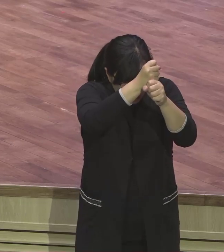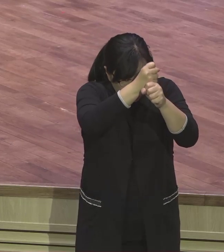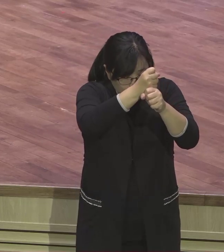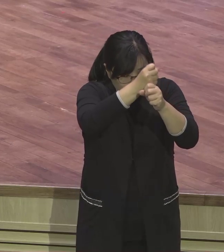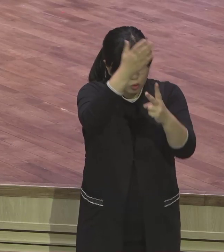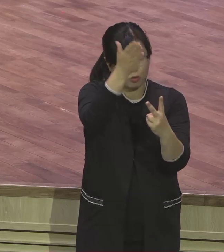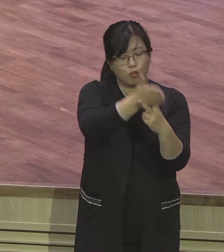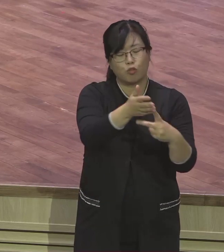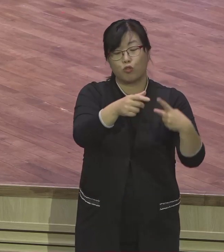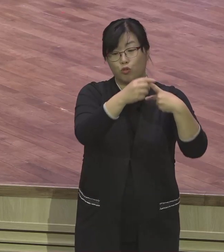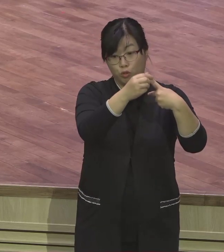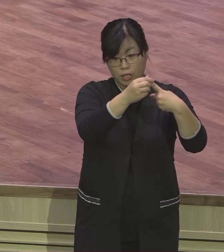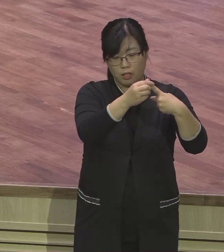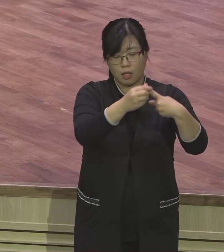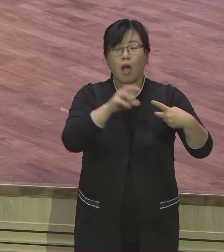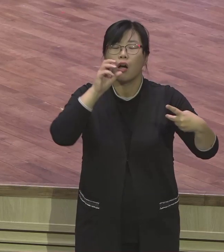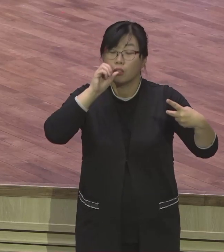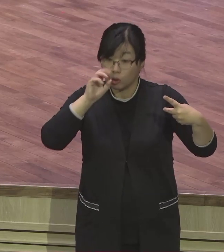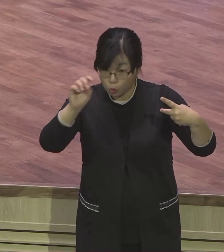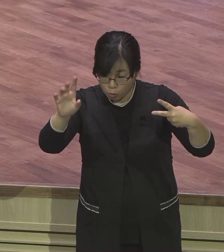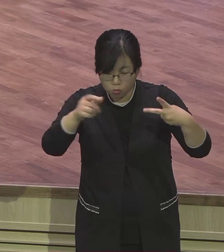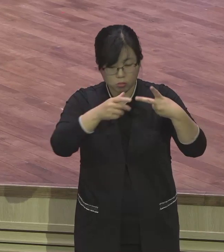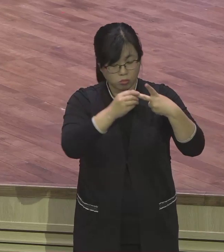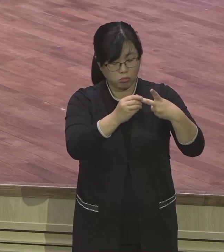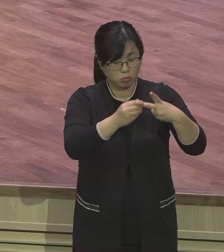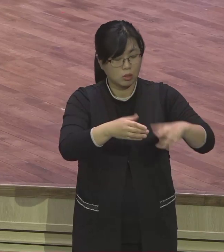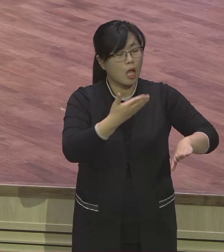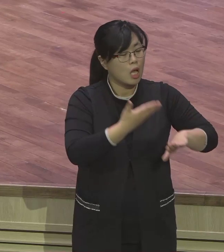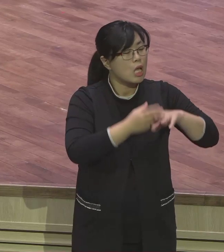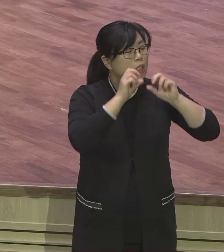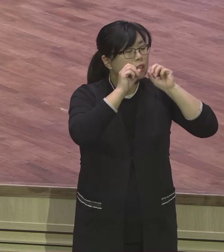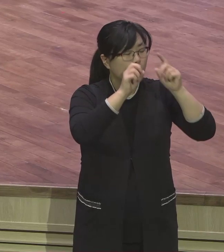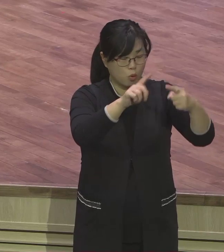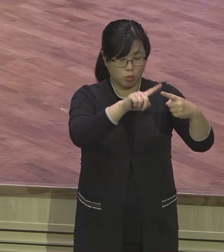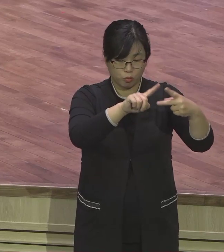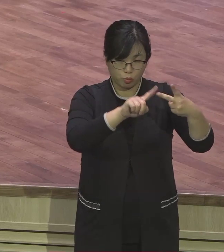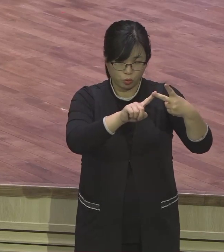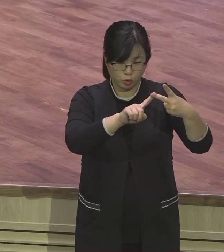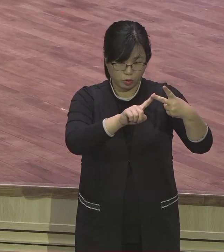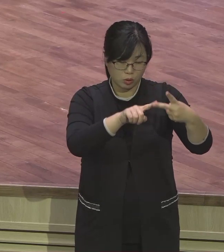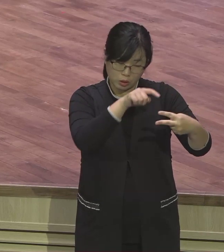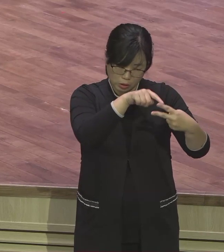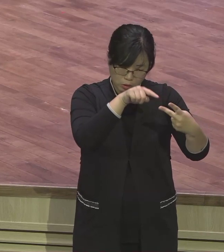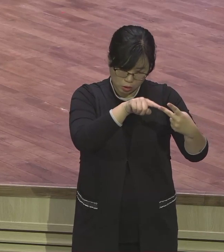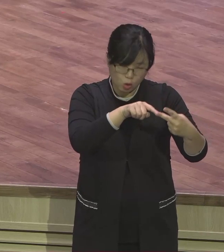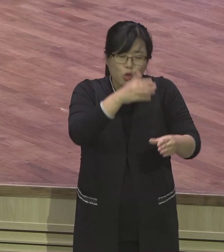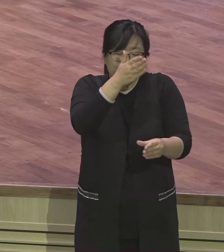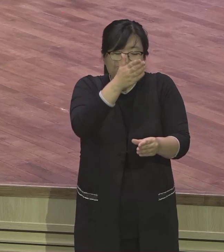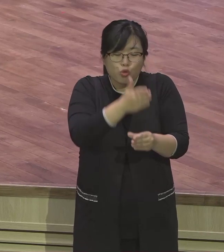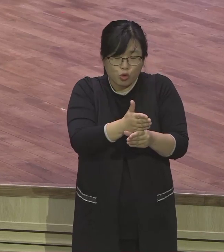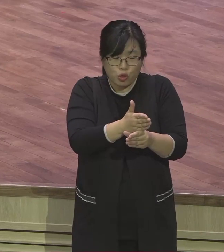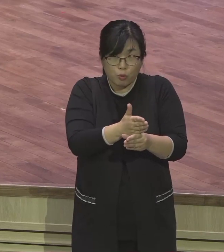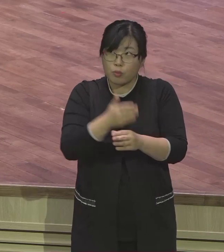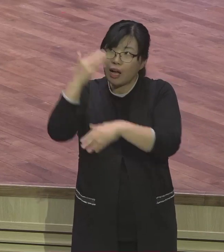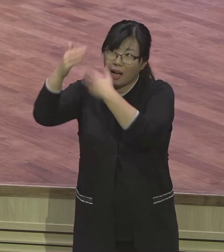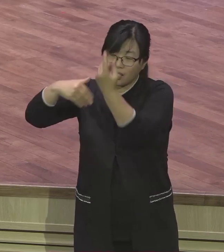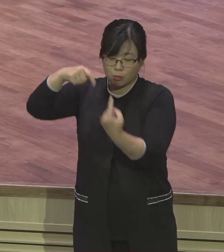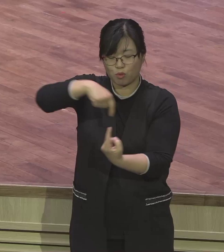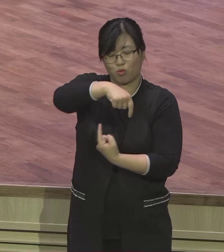예수의 시도란 말이에요. 그래서 오늘이 며칠이에요. 이 날짜가 다 예수님이 인류를 구원하고 오신 날짜로부터 계산되고 있단 말이에요.